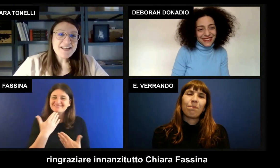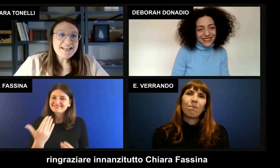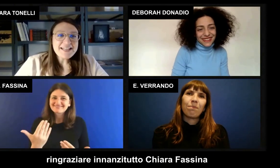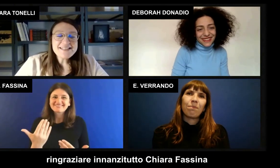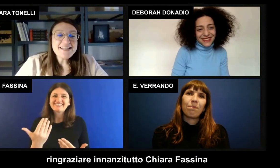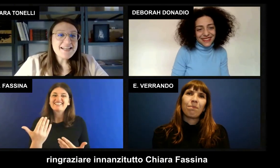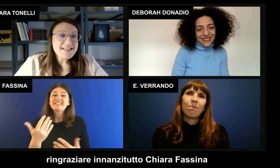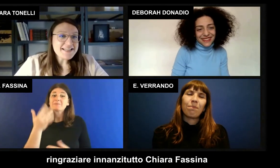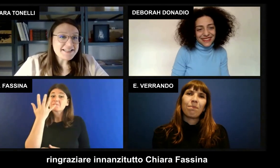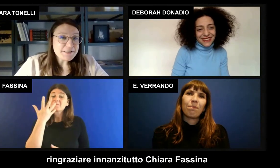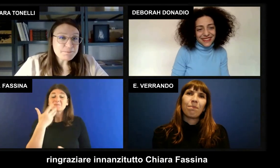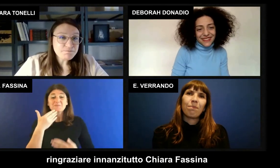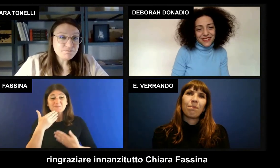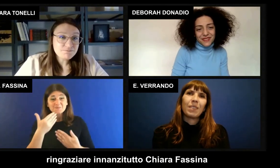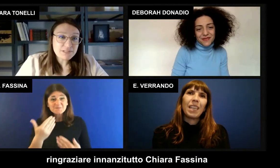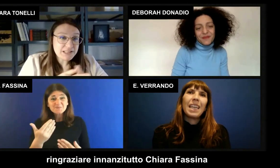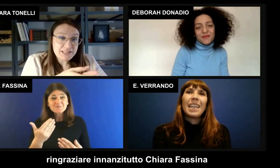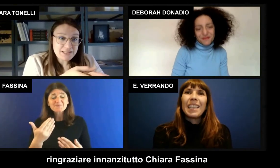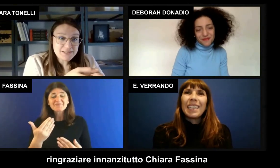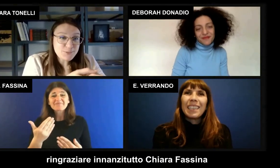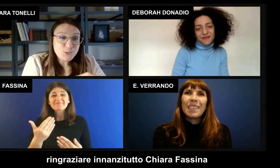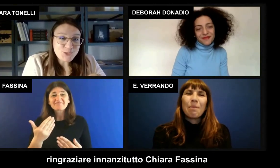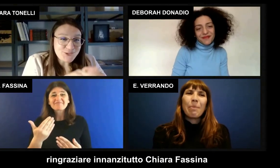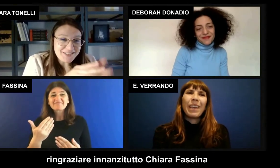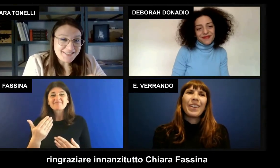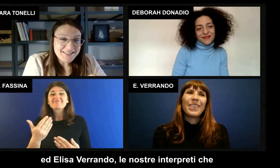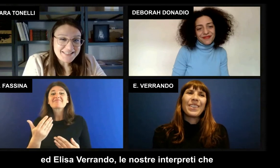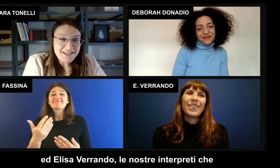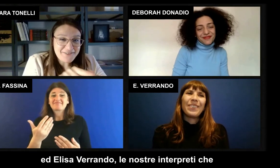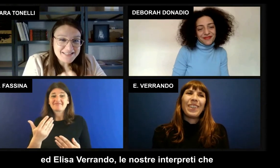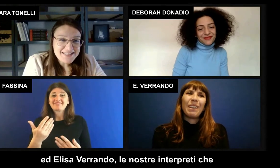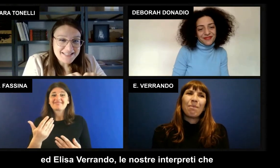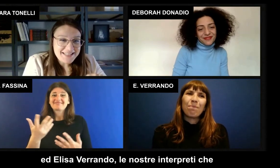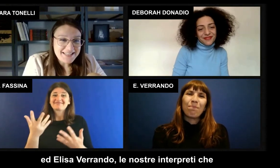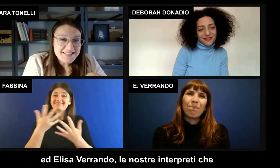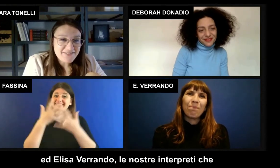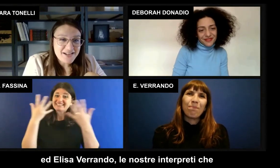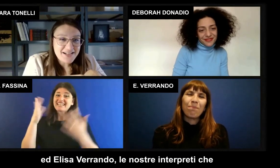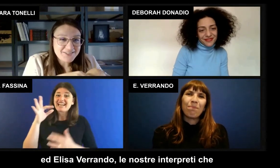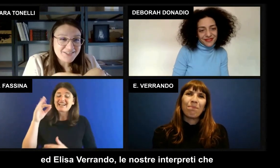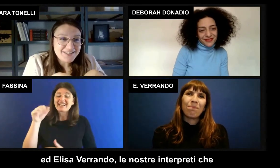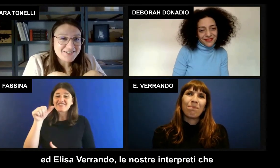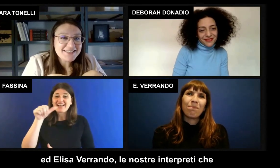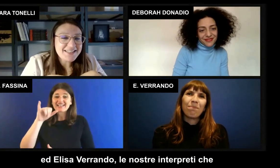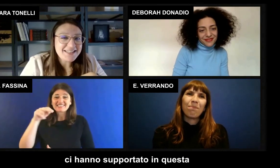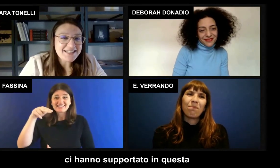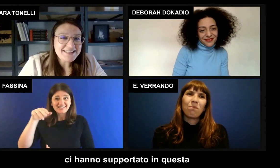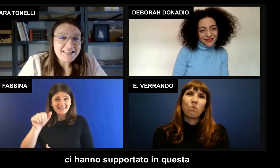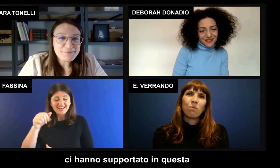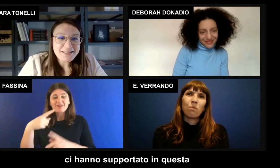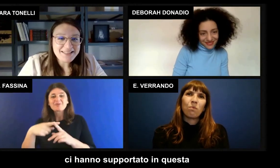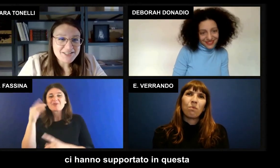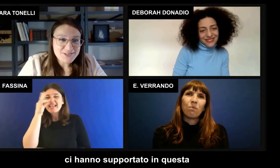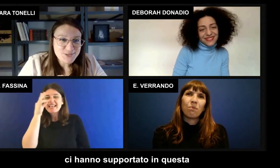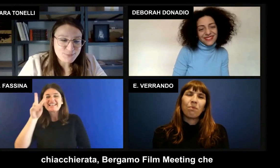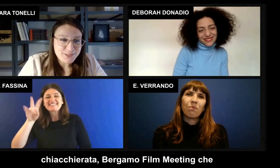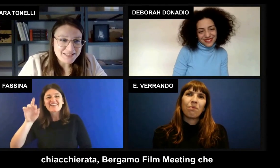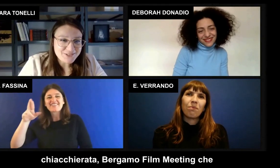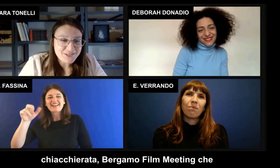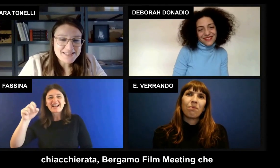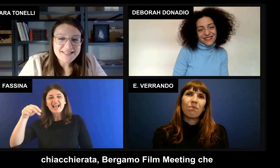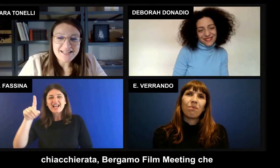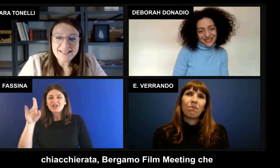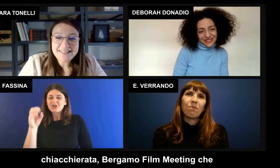vorrei ringraziare innanzitutto Chiara Fassina e Elisa Verrando le nostre interpreti che ci hanno